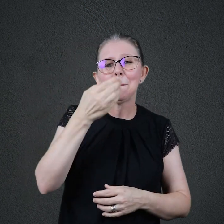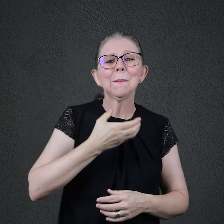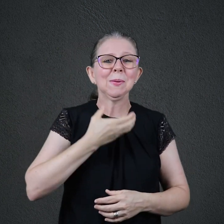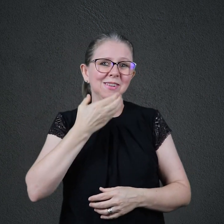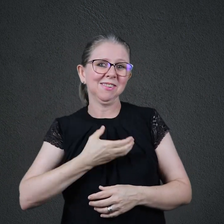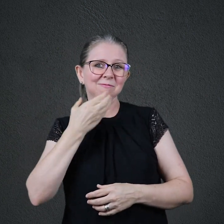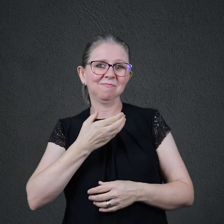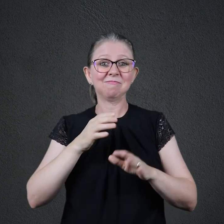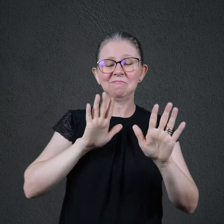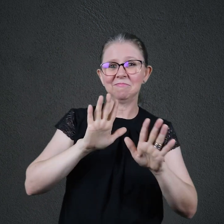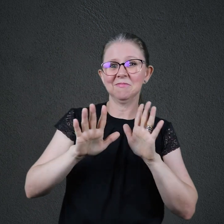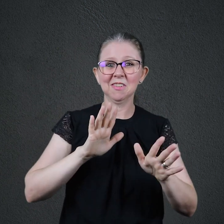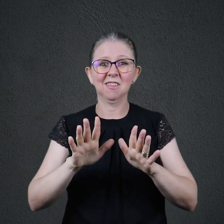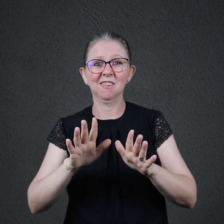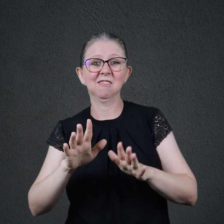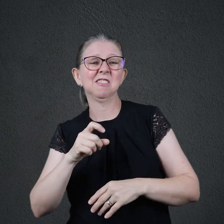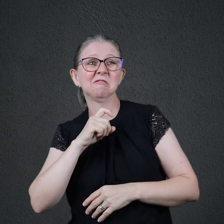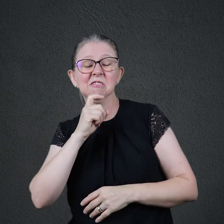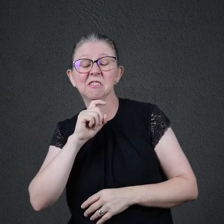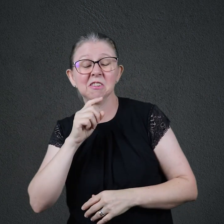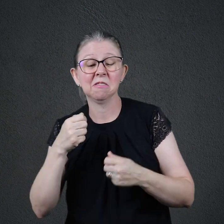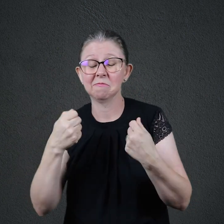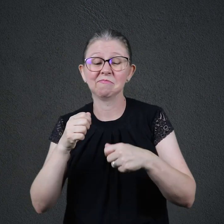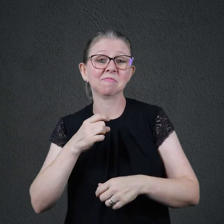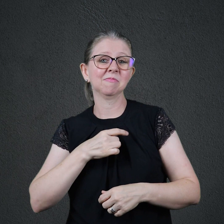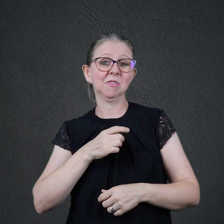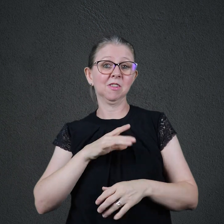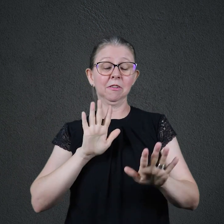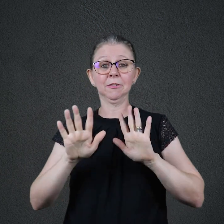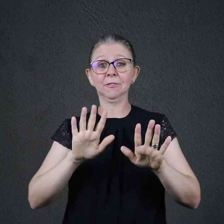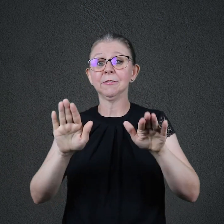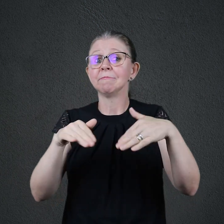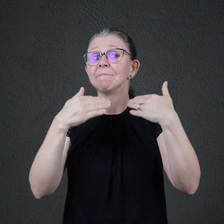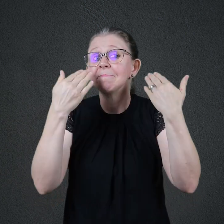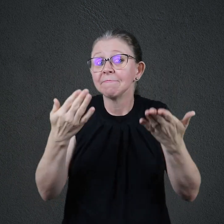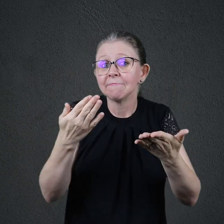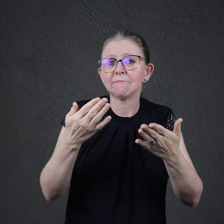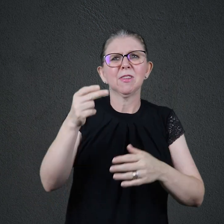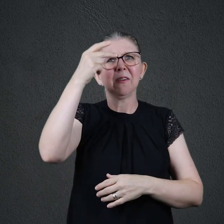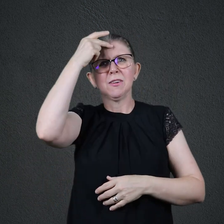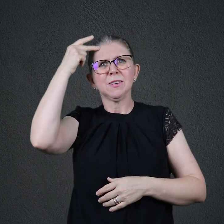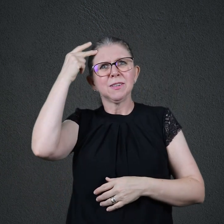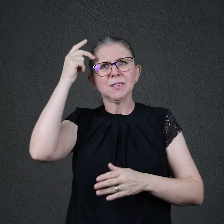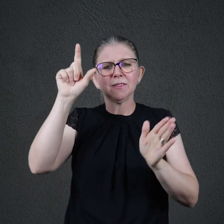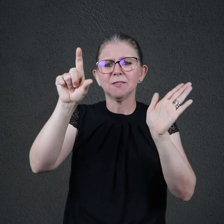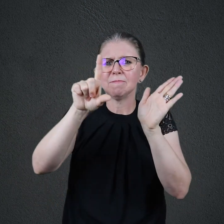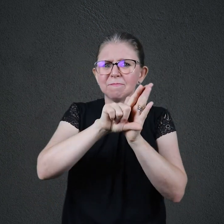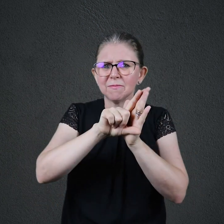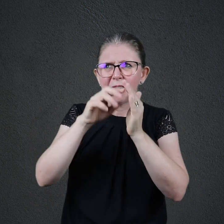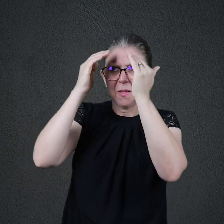atemorizar ninguém. Talvez por isso a rebelião contra a sua lei é cada vez mais ousada, praticada até com orgulho,